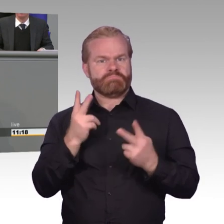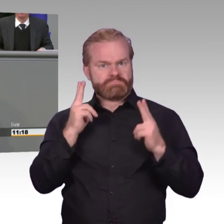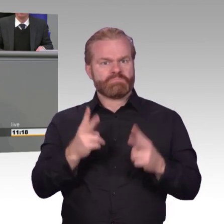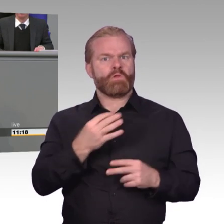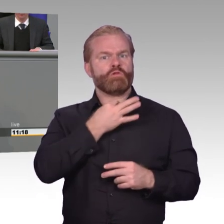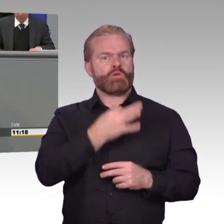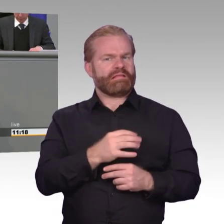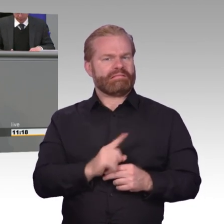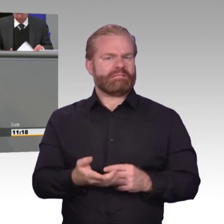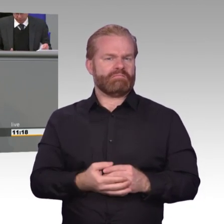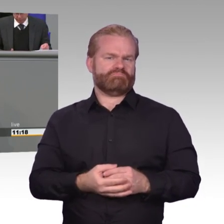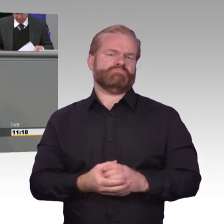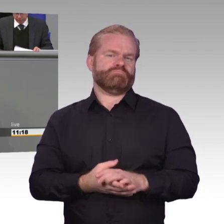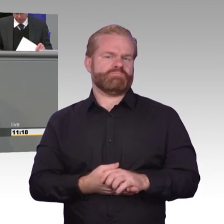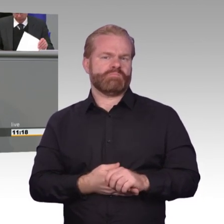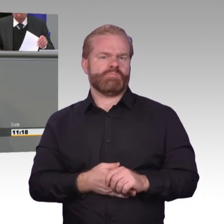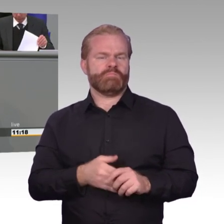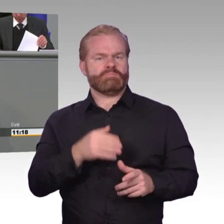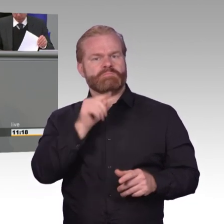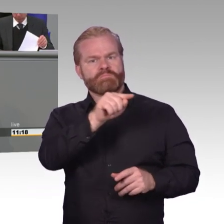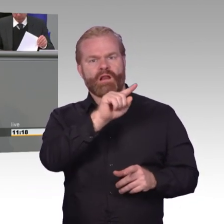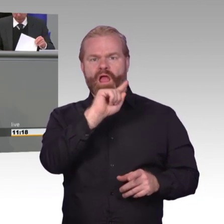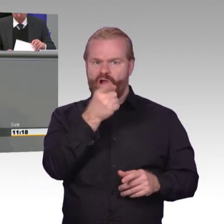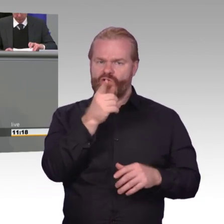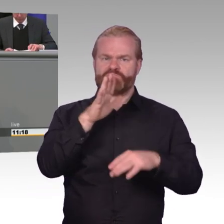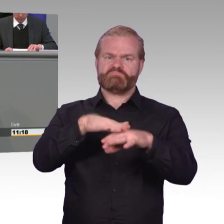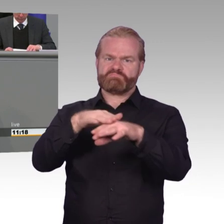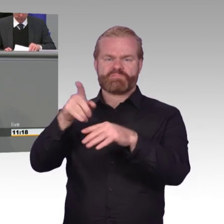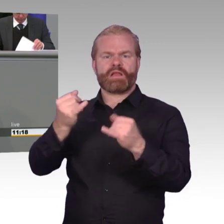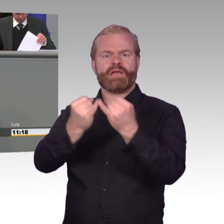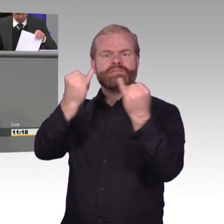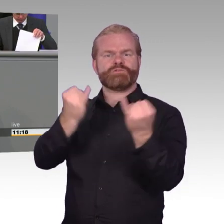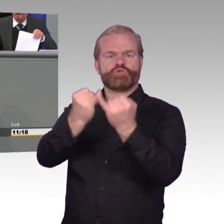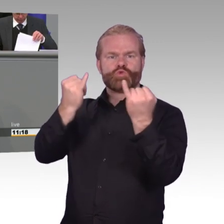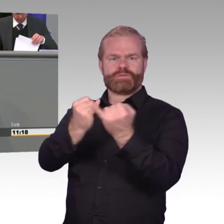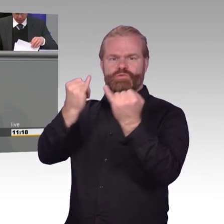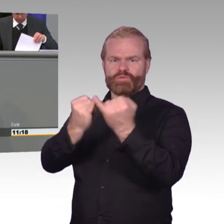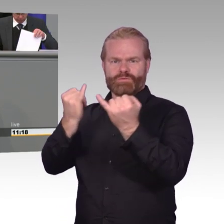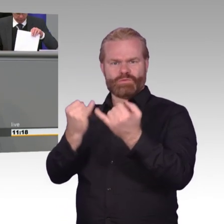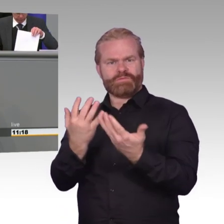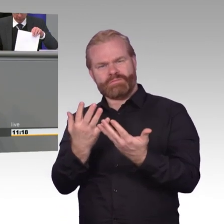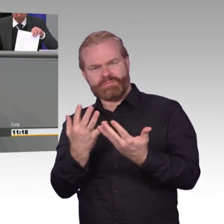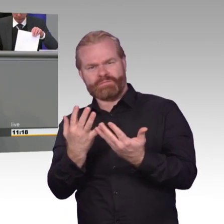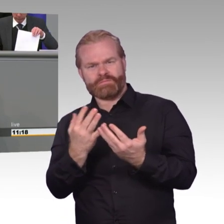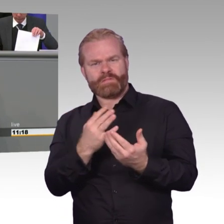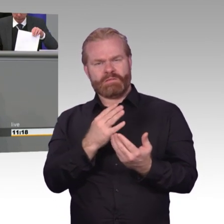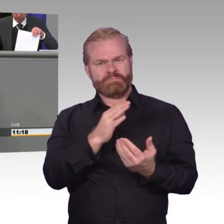Kompetenzen im Präventions und Aufklärungsbereich ausgestattet. Sie wollen das BSI zum